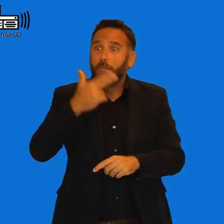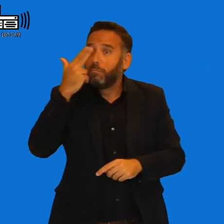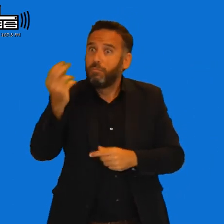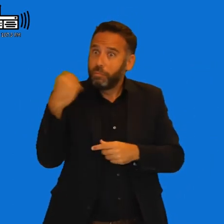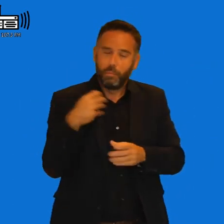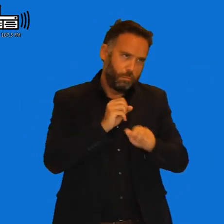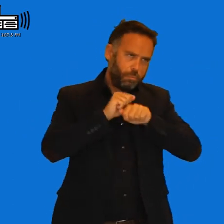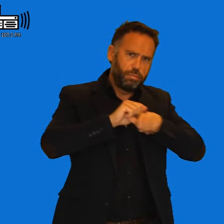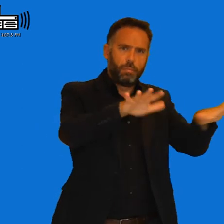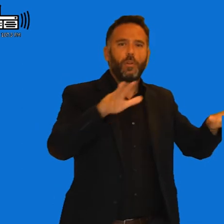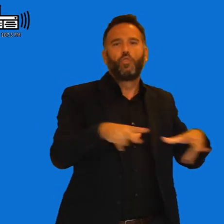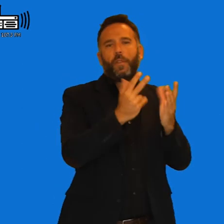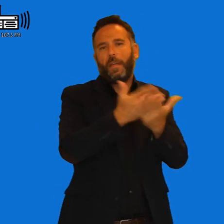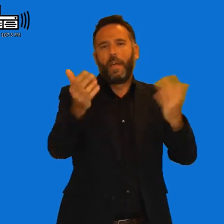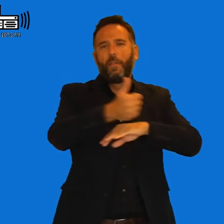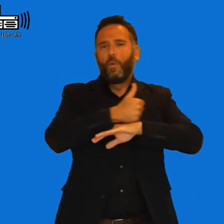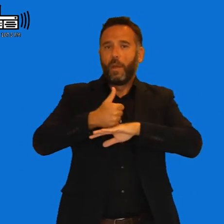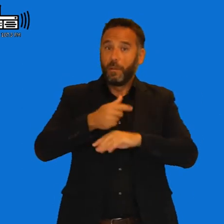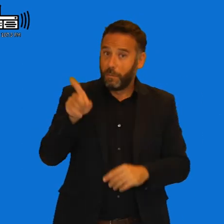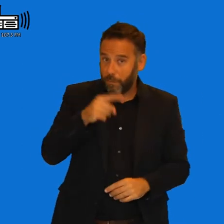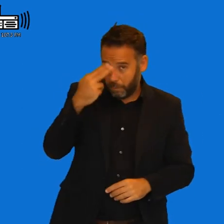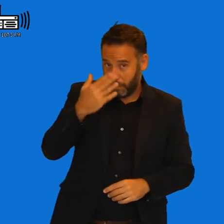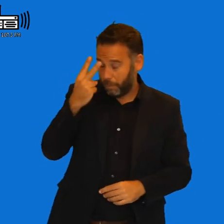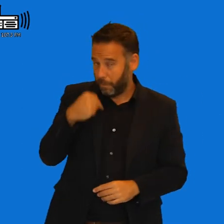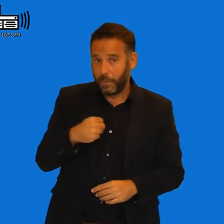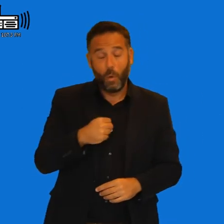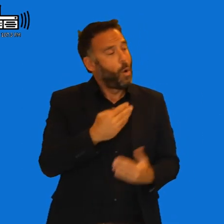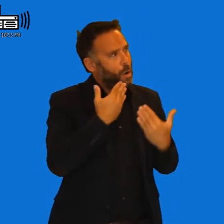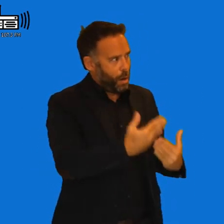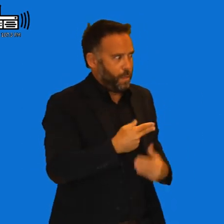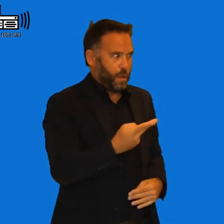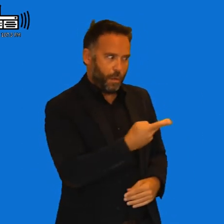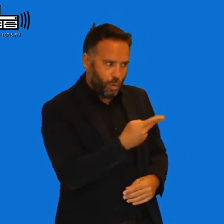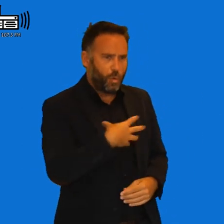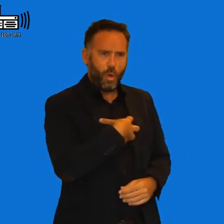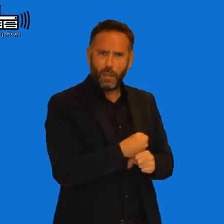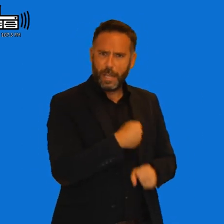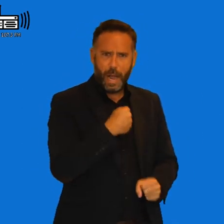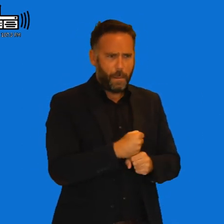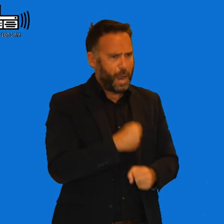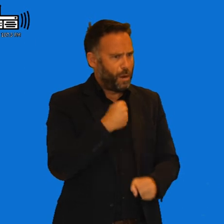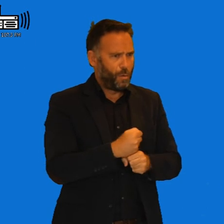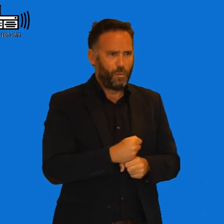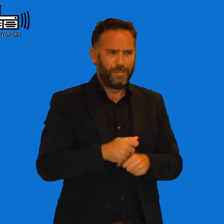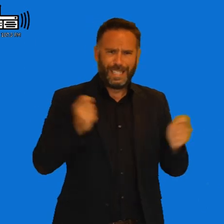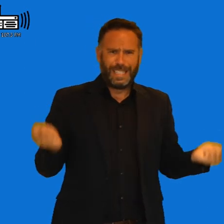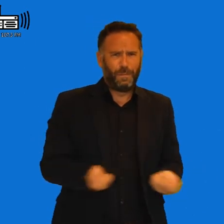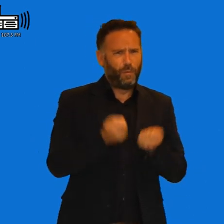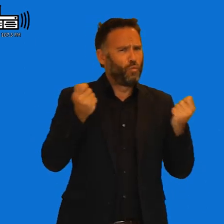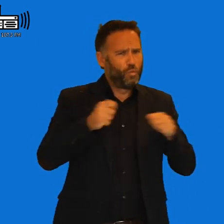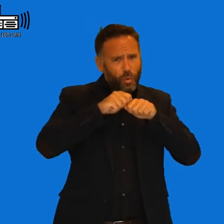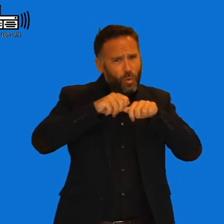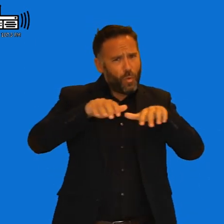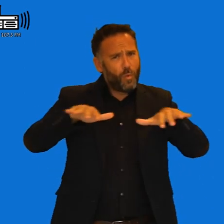la ciudadanía en general. ¿Verdad, Jorge? Pues muchísimas gracias a vosotros por la labor que hacéis de discusión, ¿no? Que sabéis lo importantísimo que es para